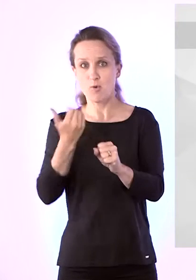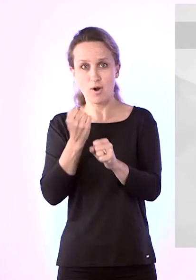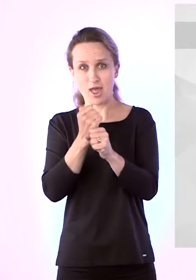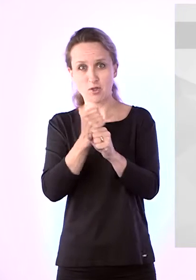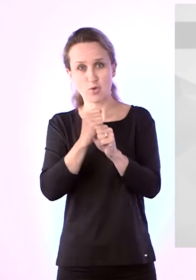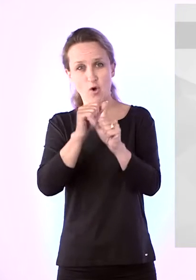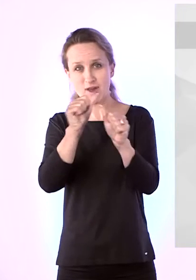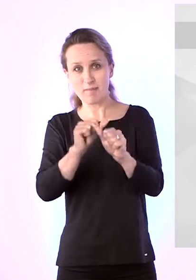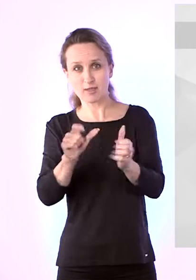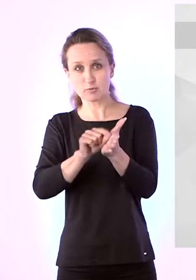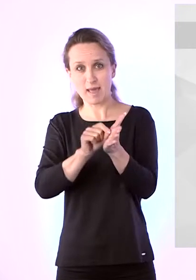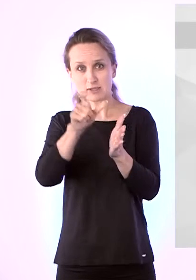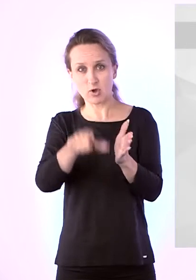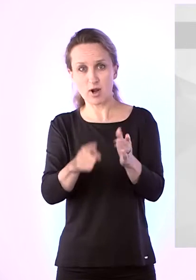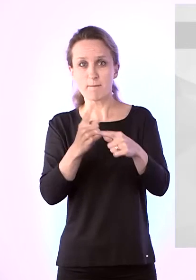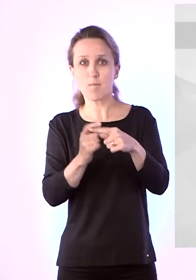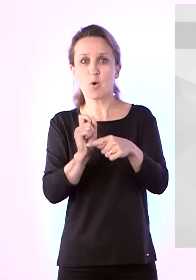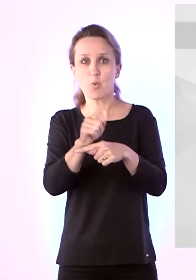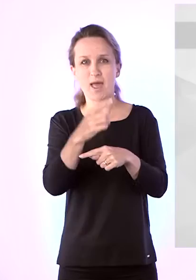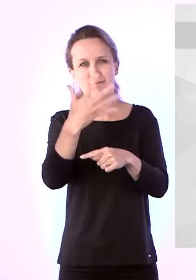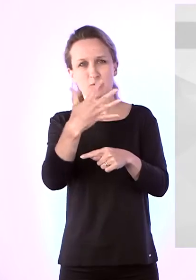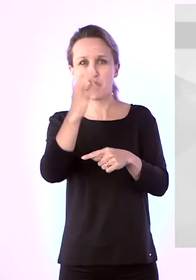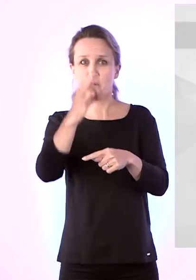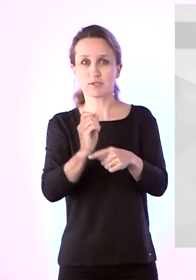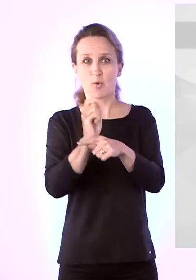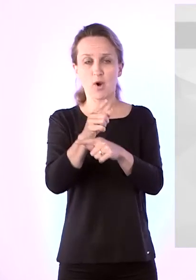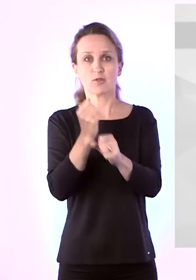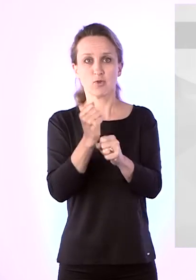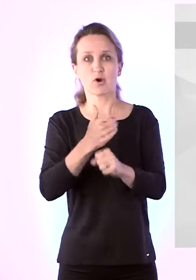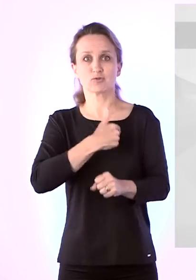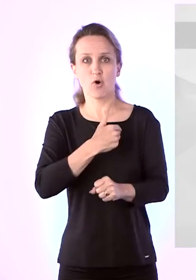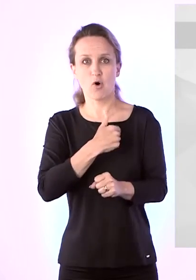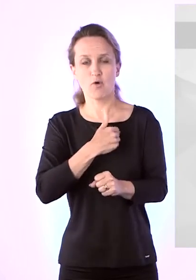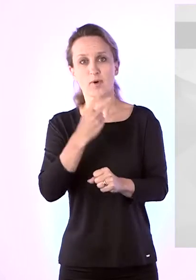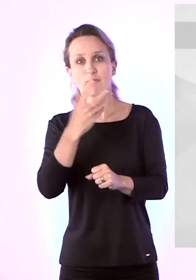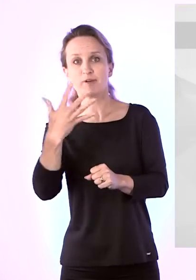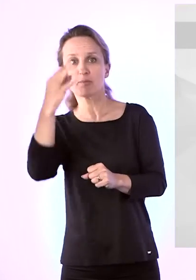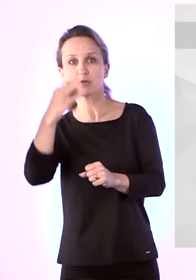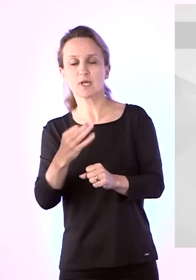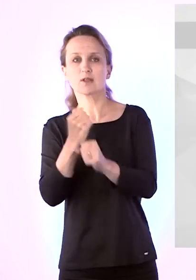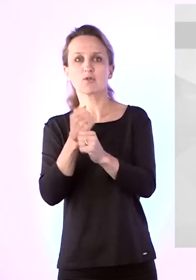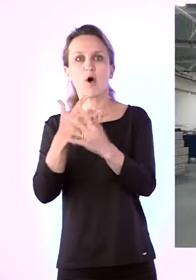töövõimetuspensionäridest üle poole tööle minna ning ligi veerand otsis aktiivselt tööd.